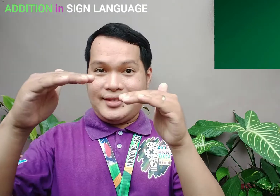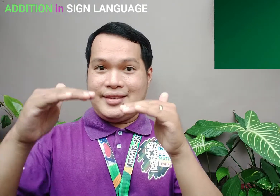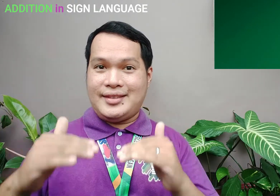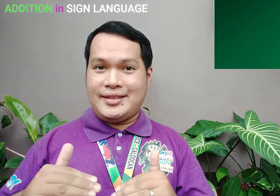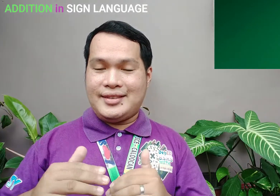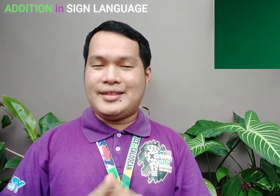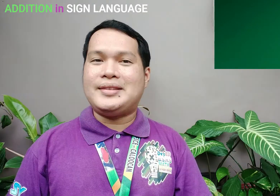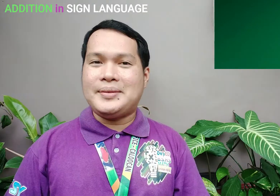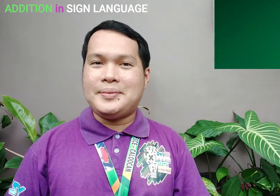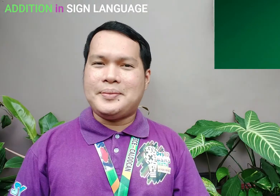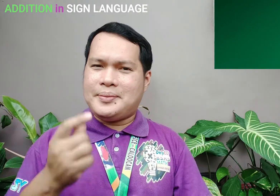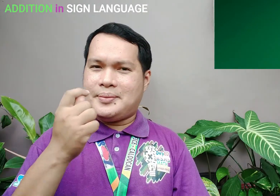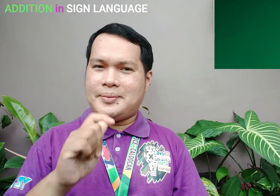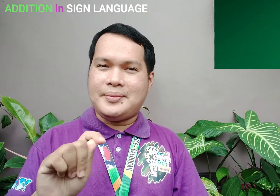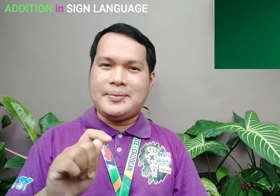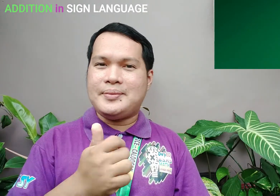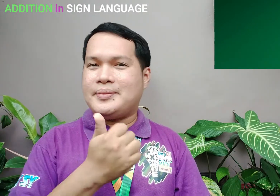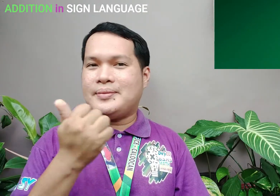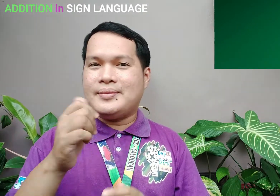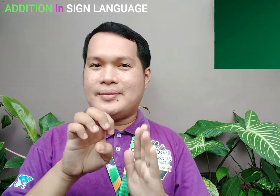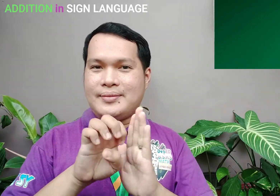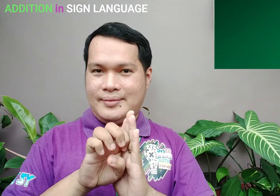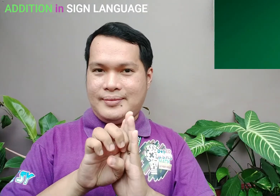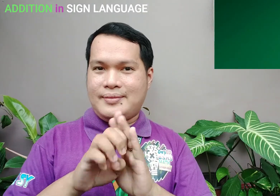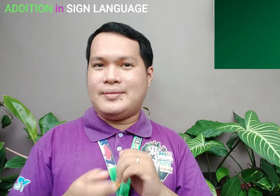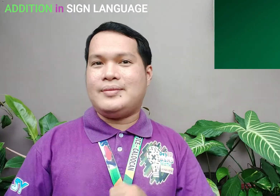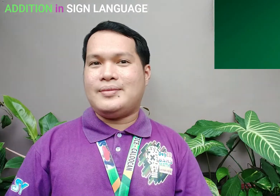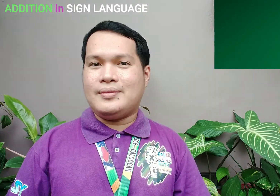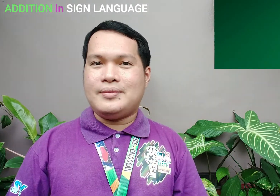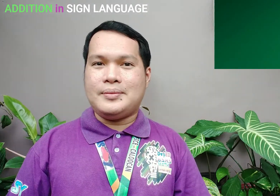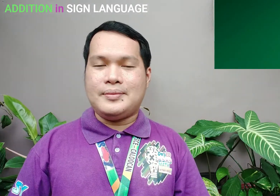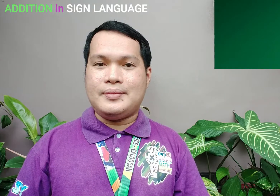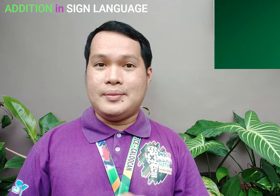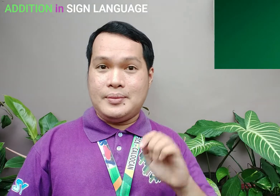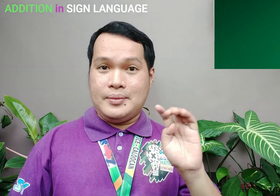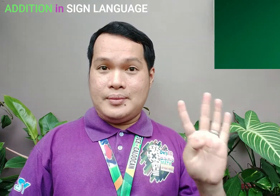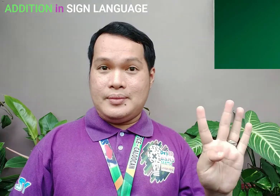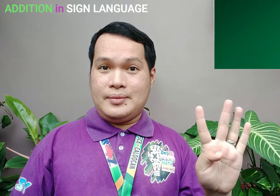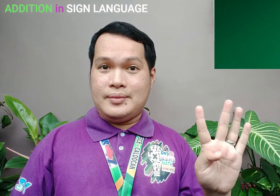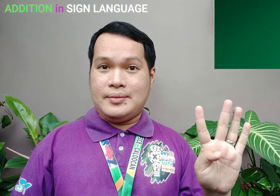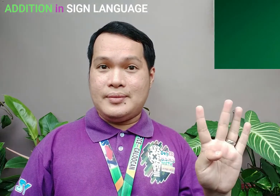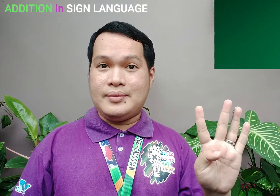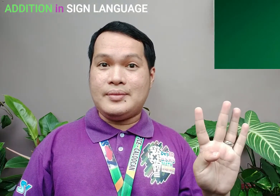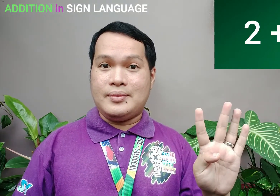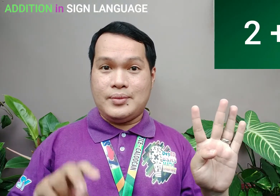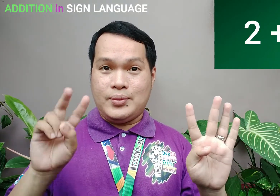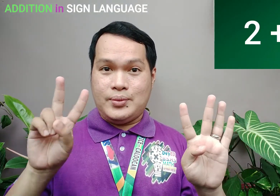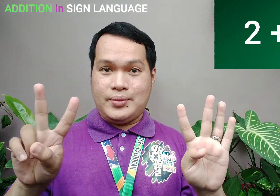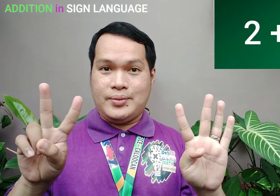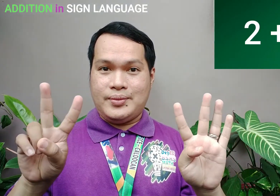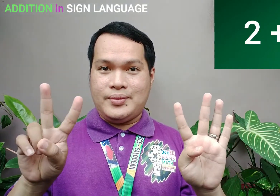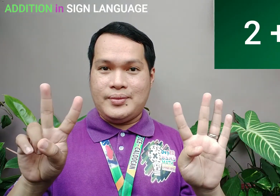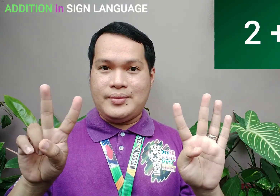Ngayon para sa ating mga mag-aral Subukan natin ang ibang halimbawa 4 plus 2